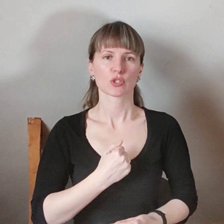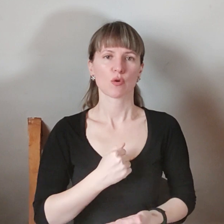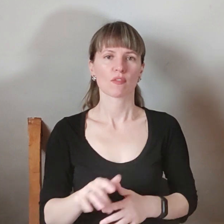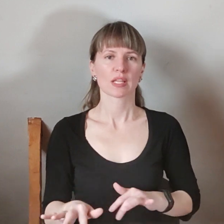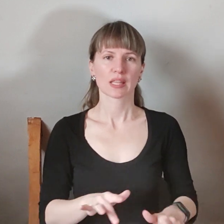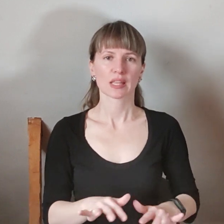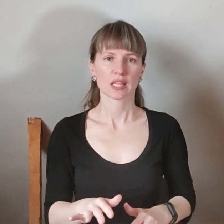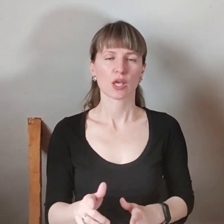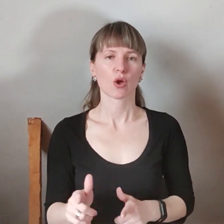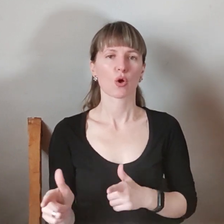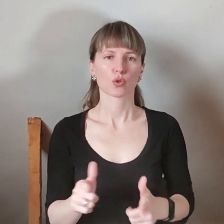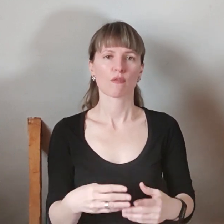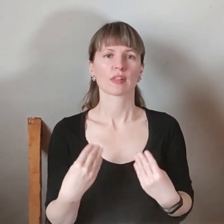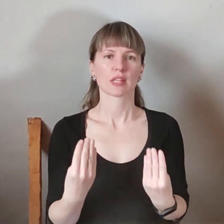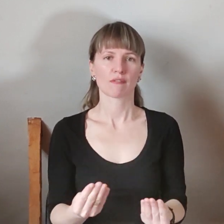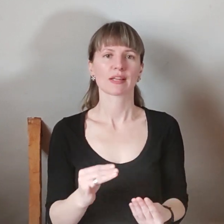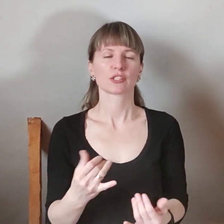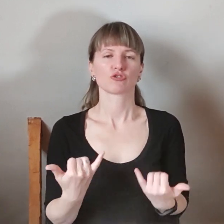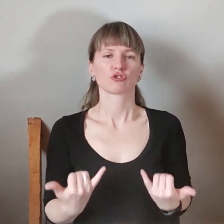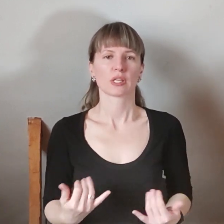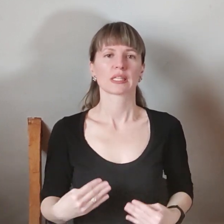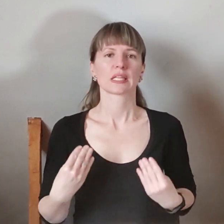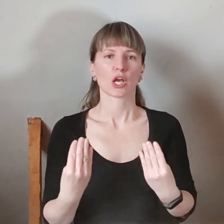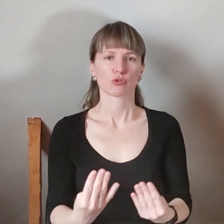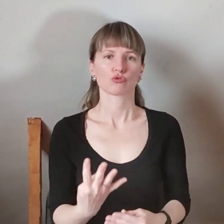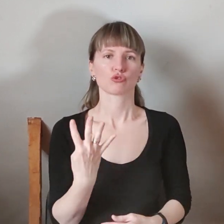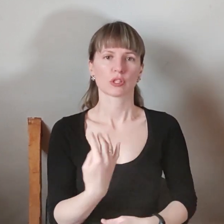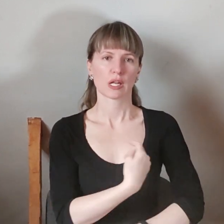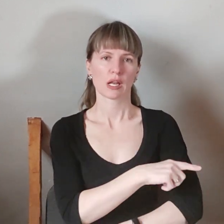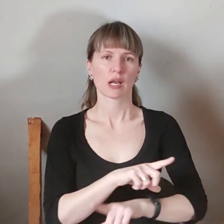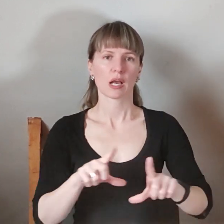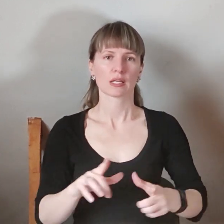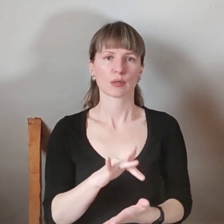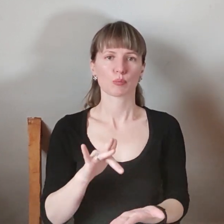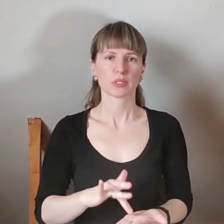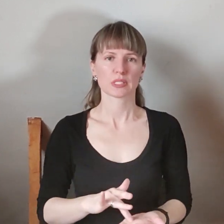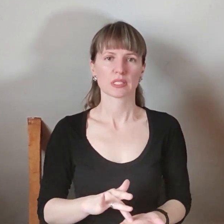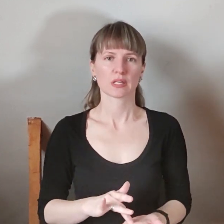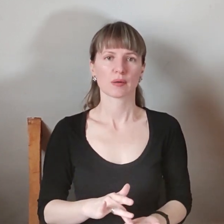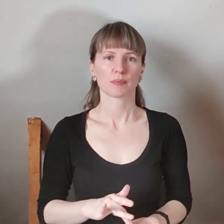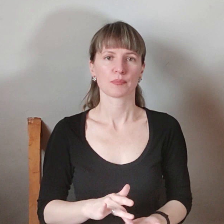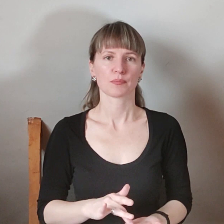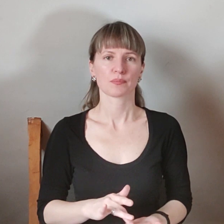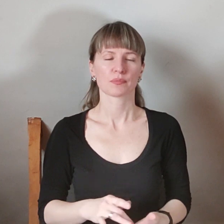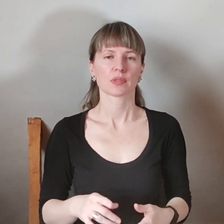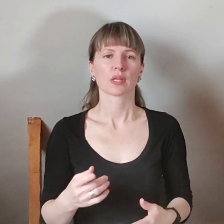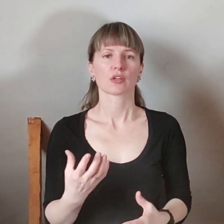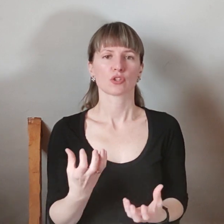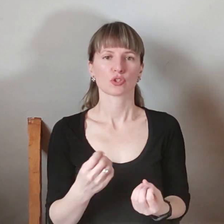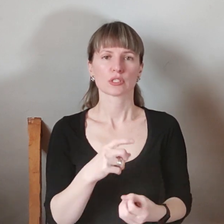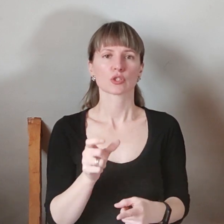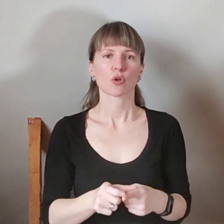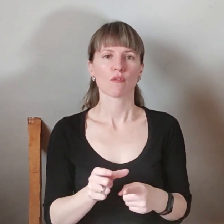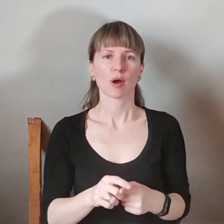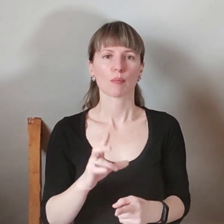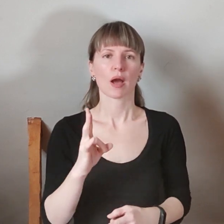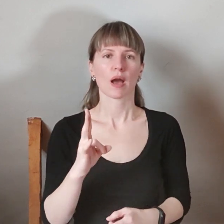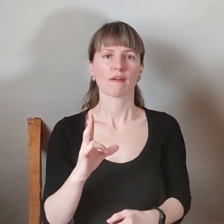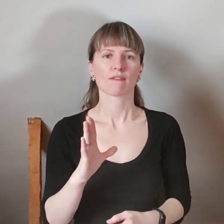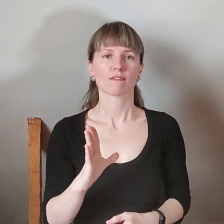готові надавати та надають 4 лікарні міста. Також за словами Анатолія Васюха станом на